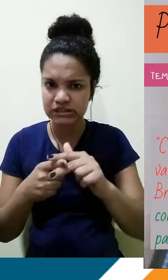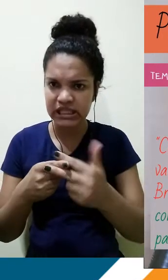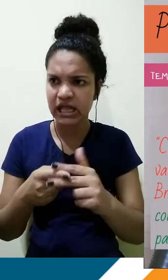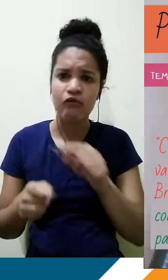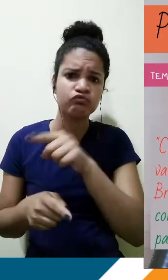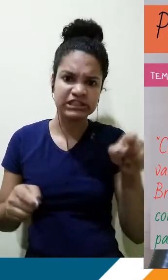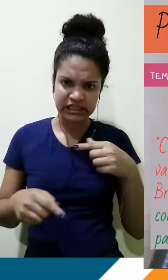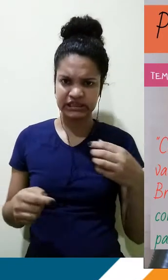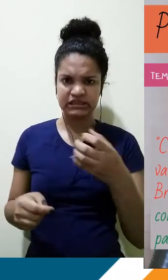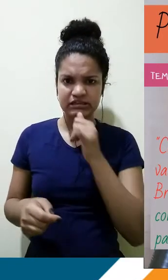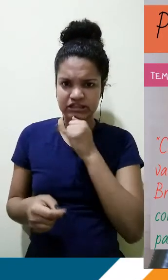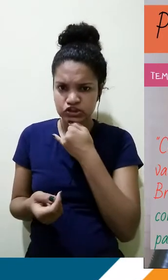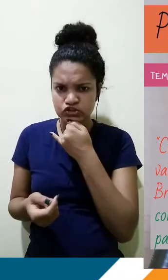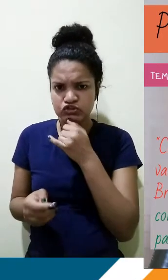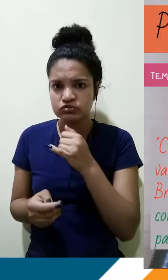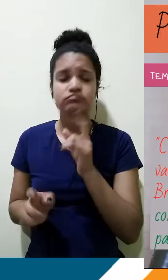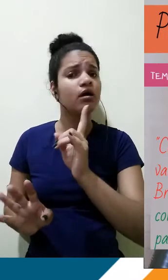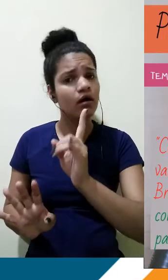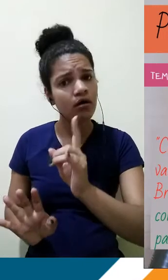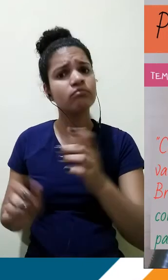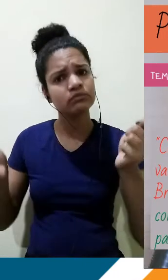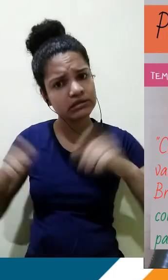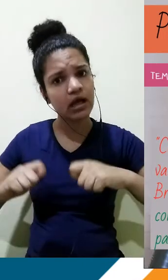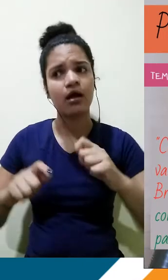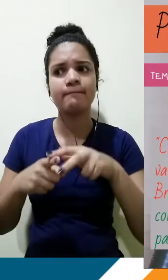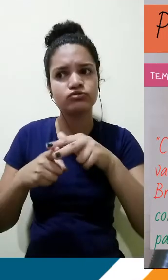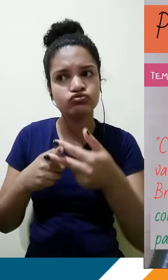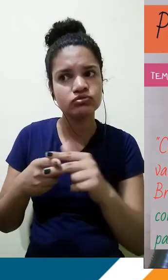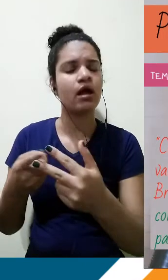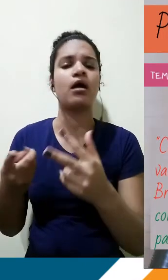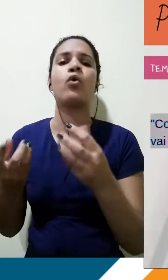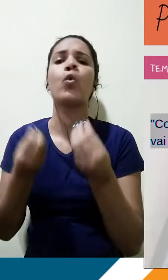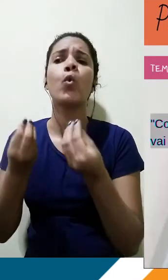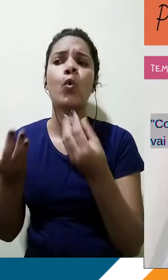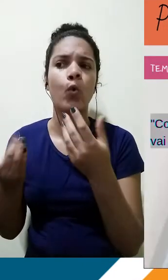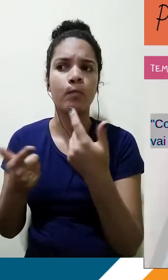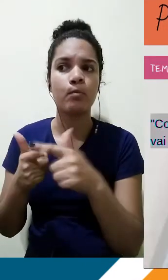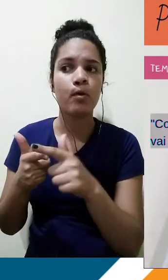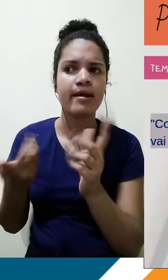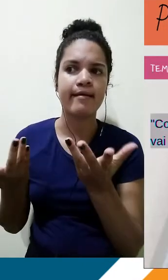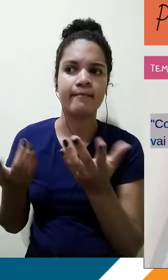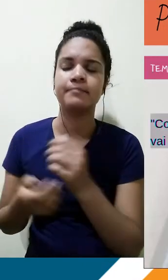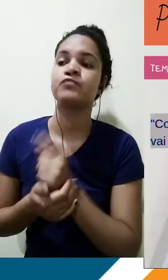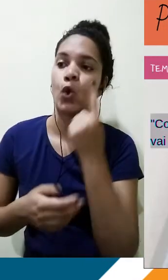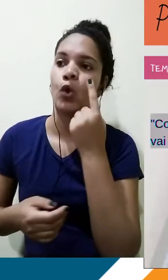triste com isso. A gente pode ajustar. Mas como, professora? Como eu poderia ajustar um problema como esse? Simples assim. Diante da